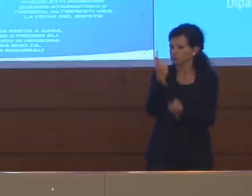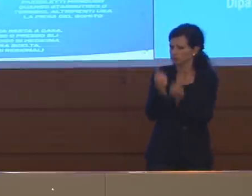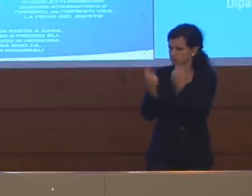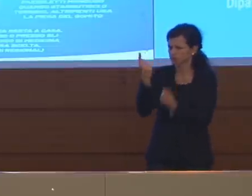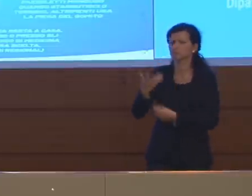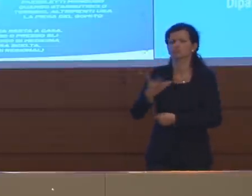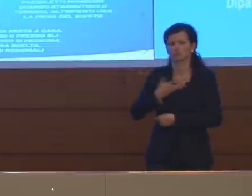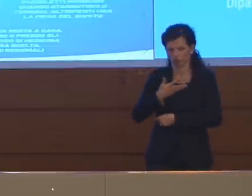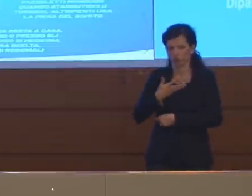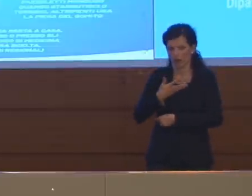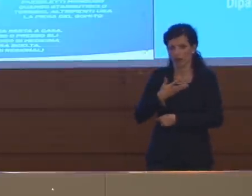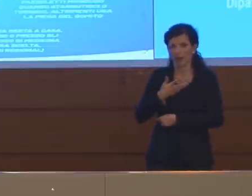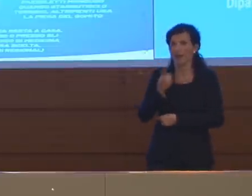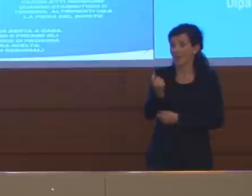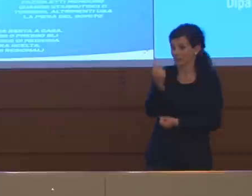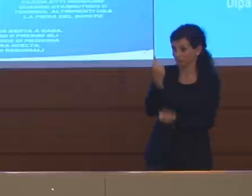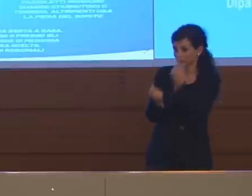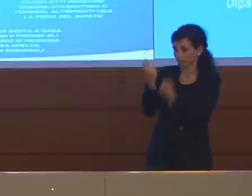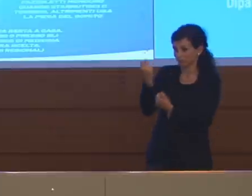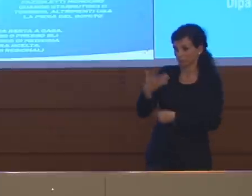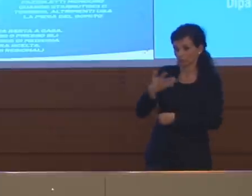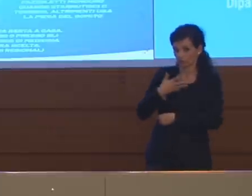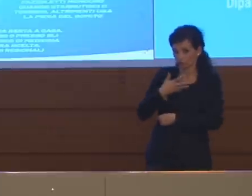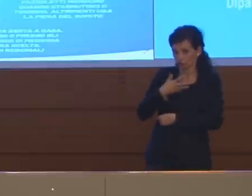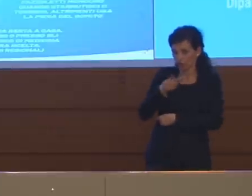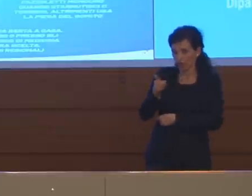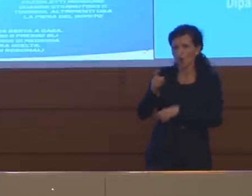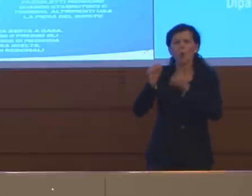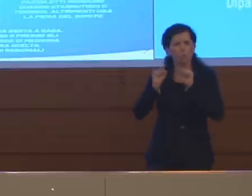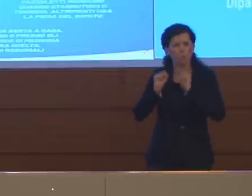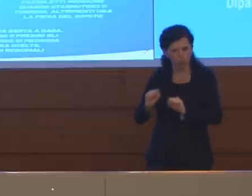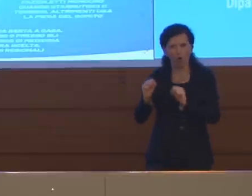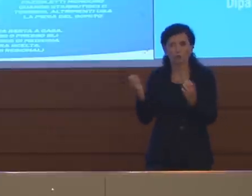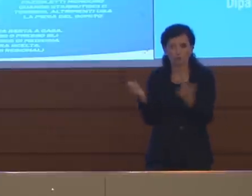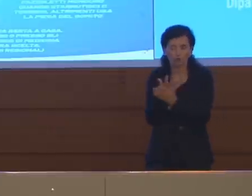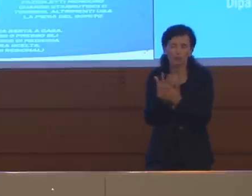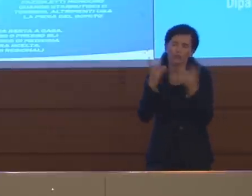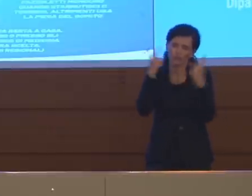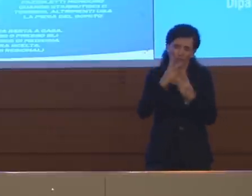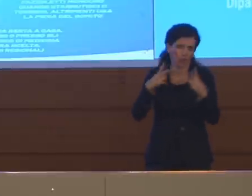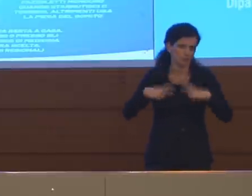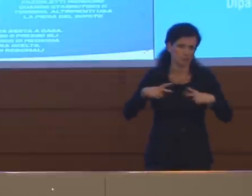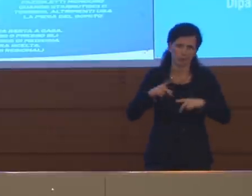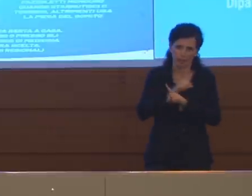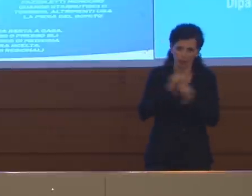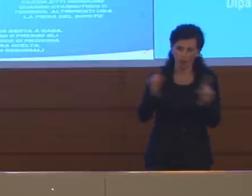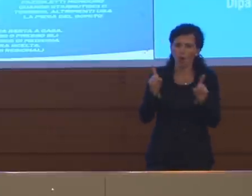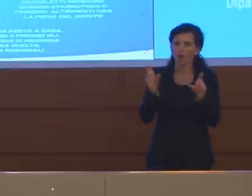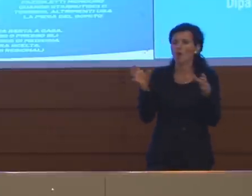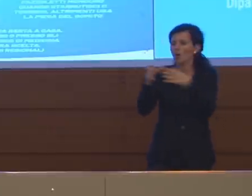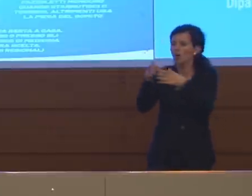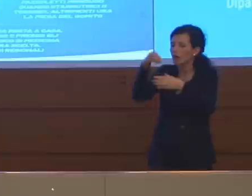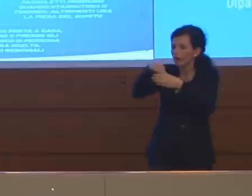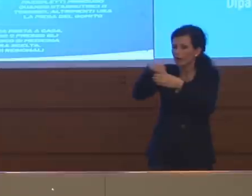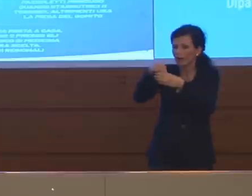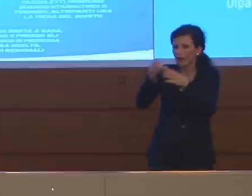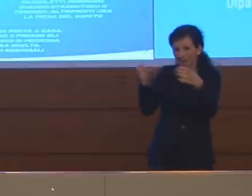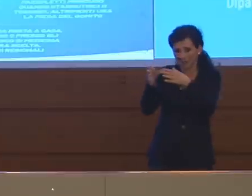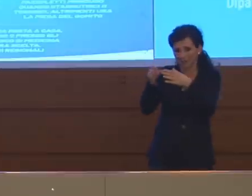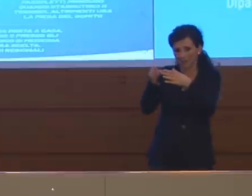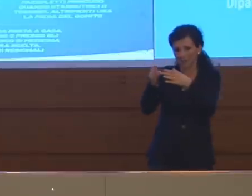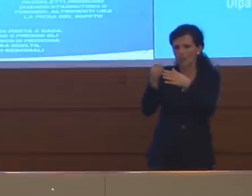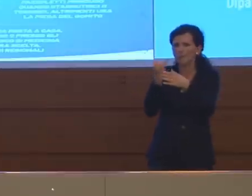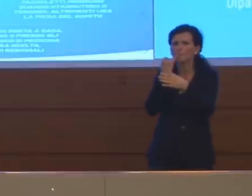aspettiamo che siano fondamentalmente, possano succedere, anche se auspichiamo di no, ma in comunità ristrette dove possiamo intervenire